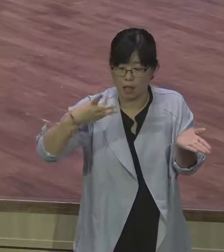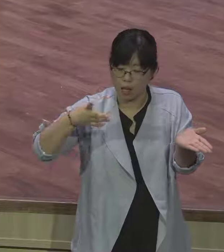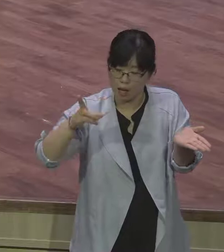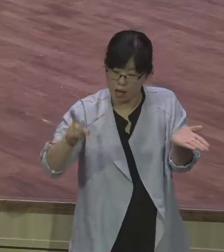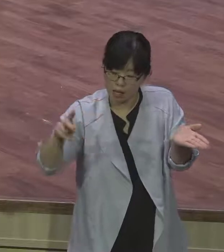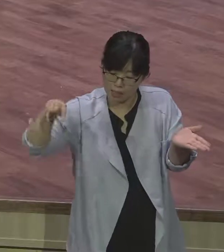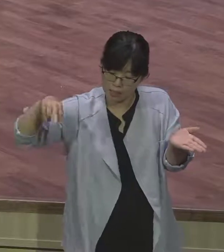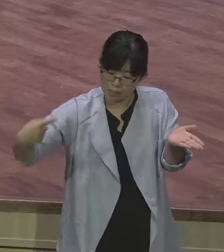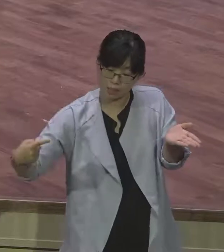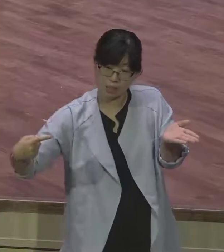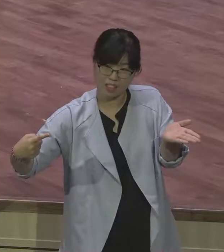그런 뜻이에요